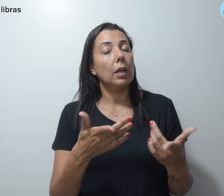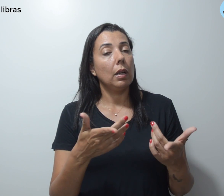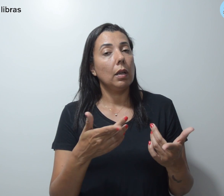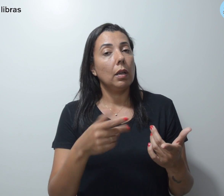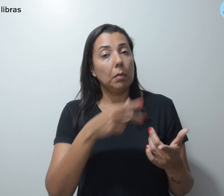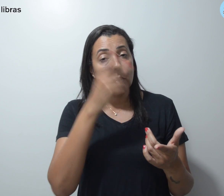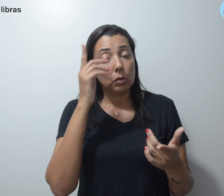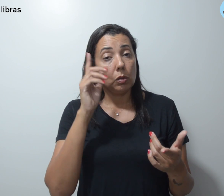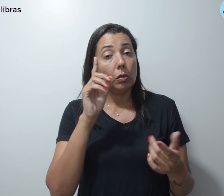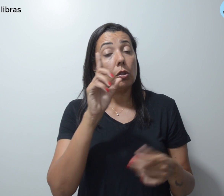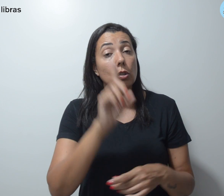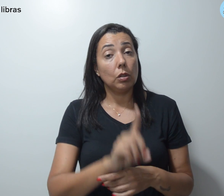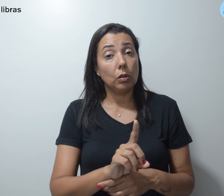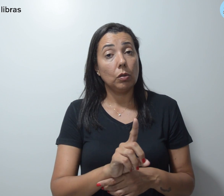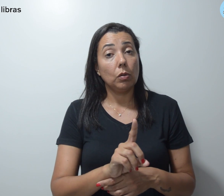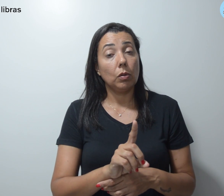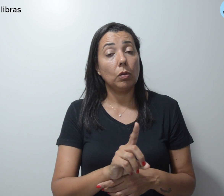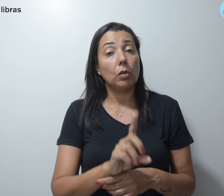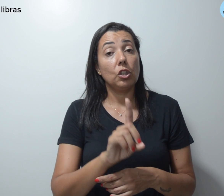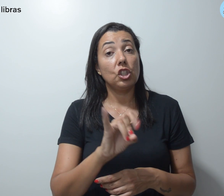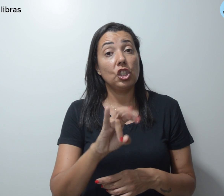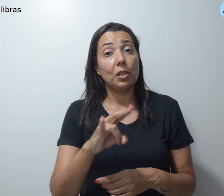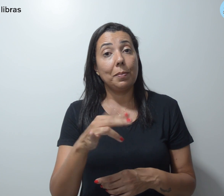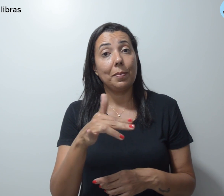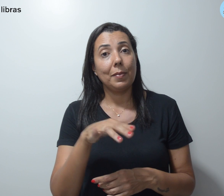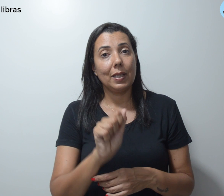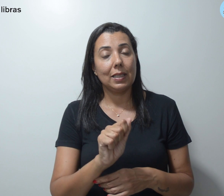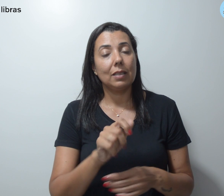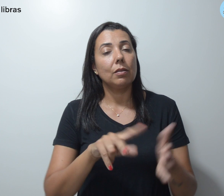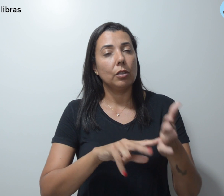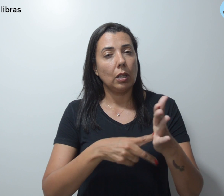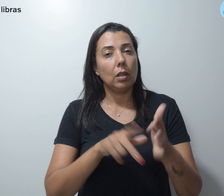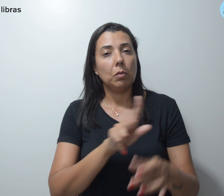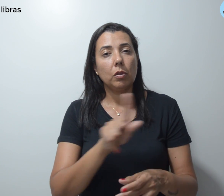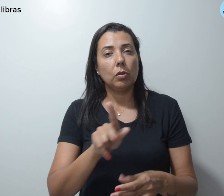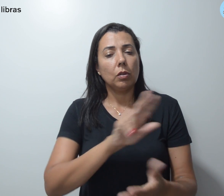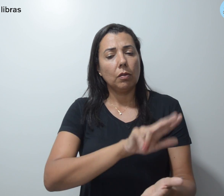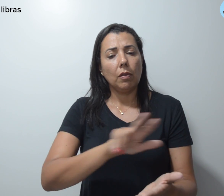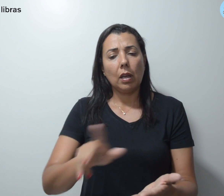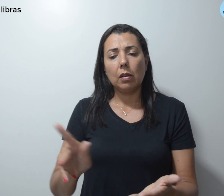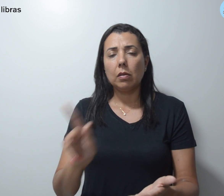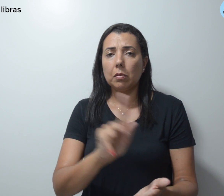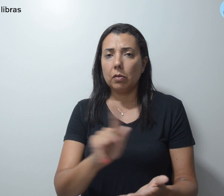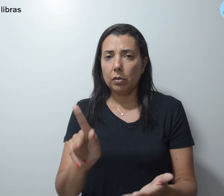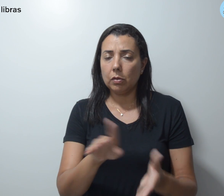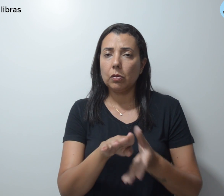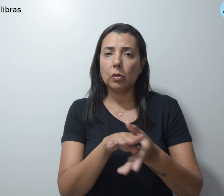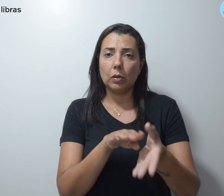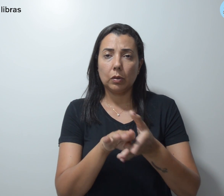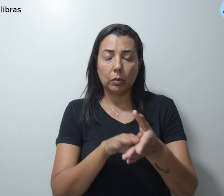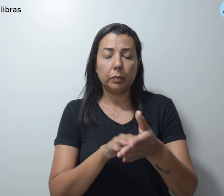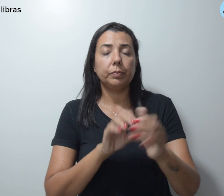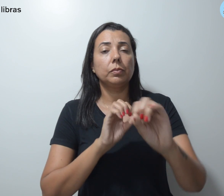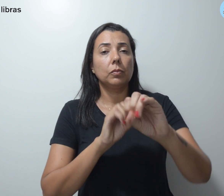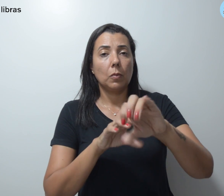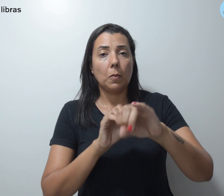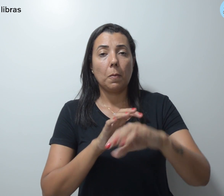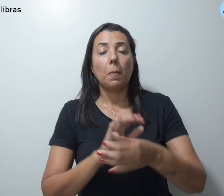do SimproDF, Dimas Rocha. Muitos professores e orientadores educacionais que